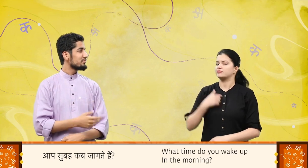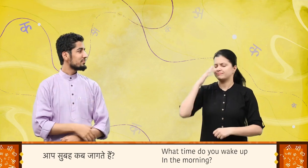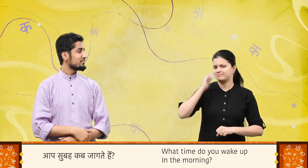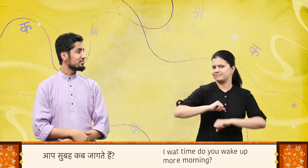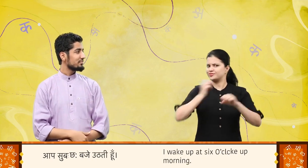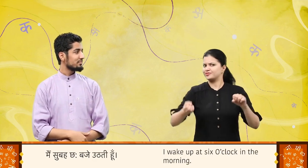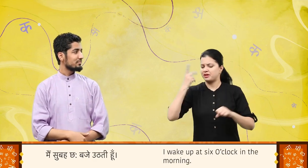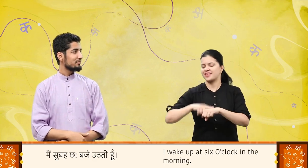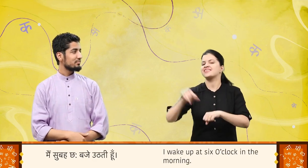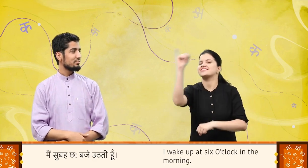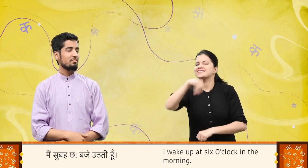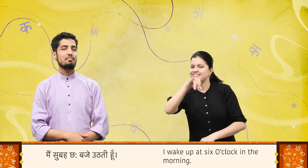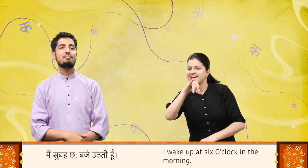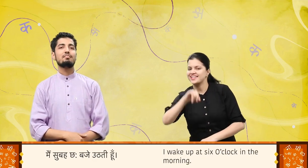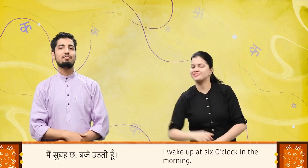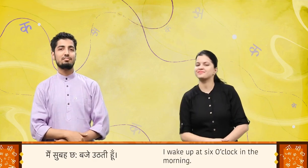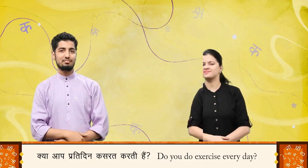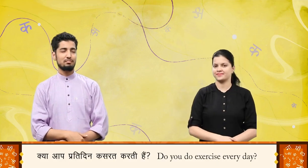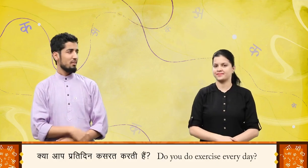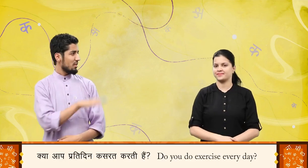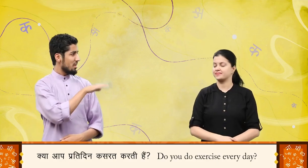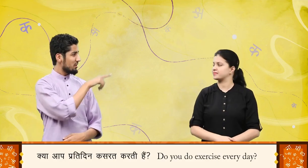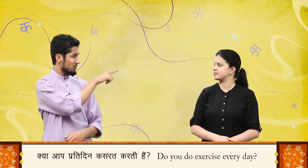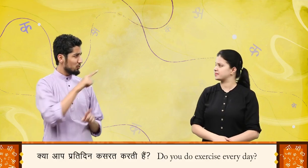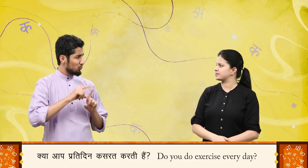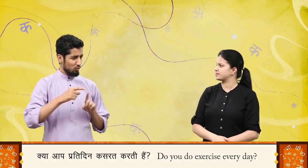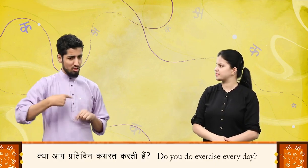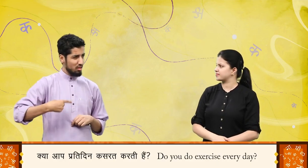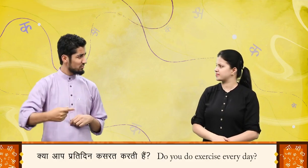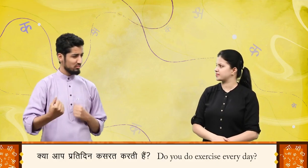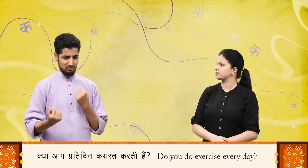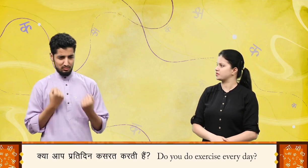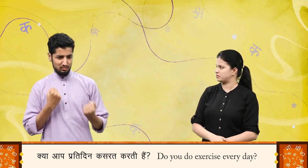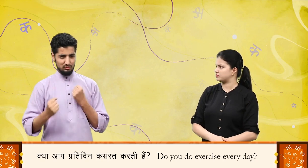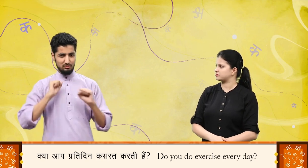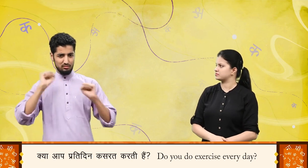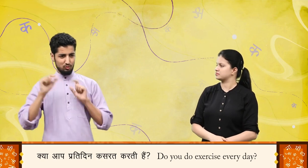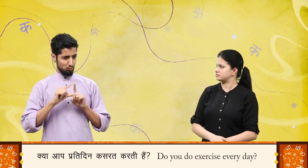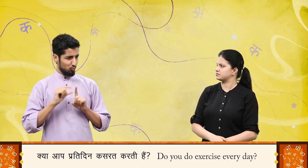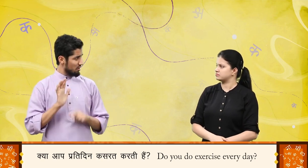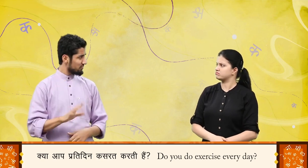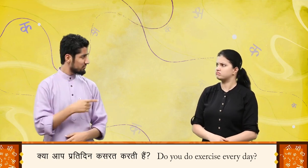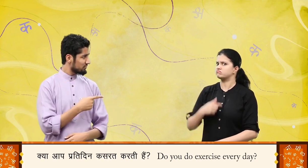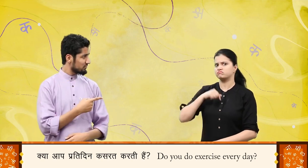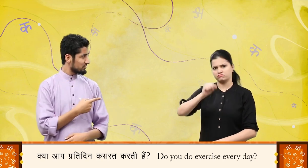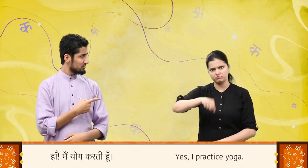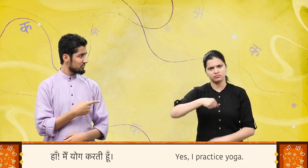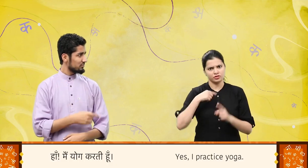मैं सुबह छे बजे उठती हूँ क्या आप प्रति दिन कसरत करती हैं? हाँ,